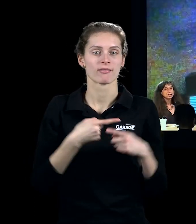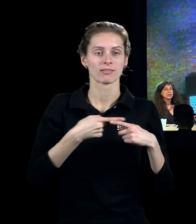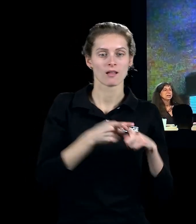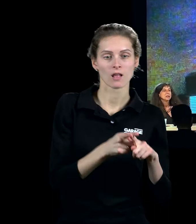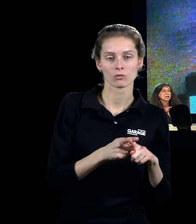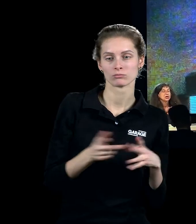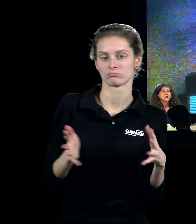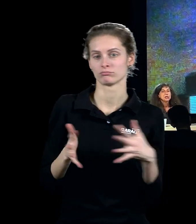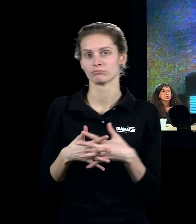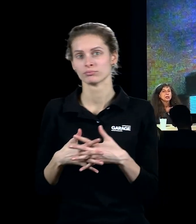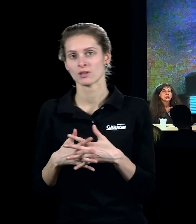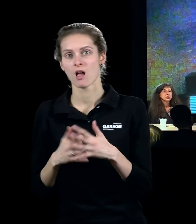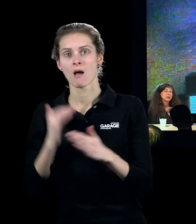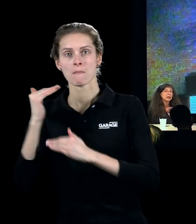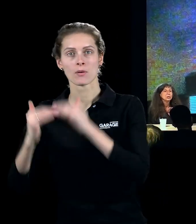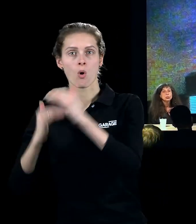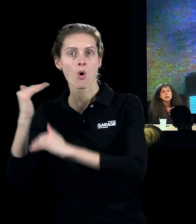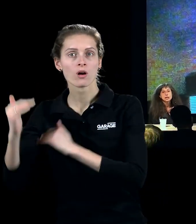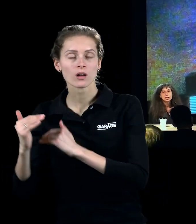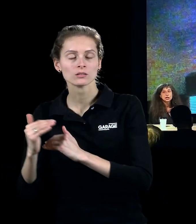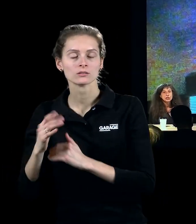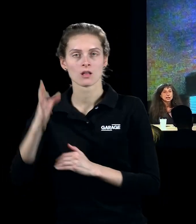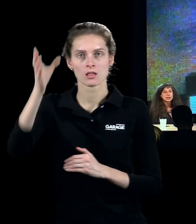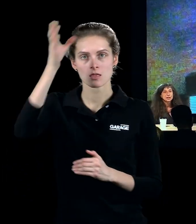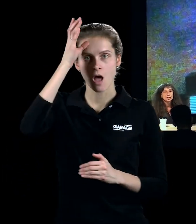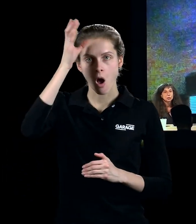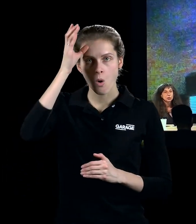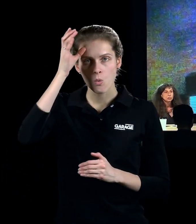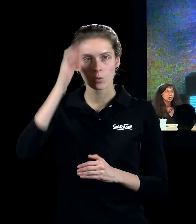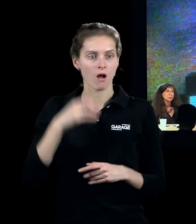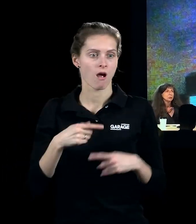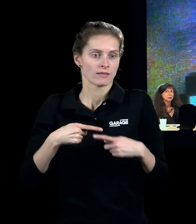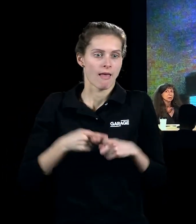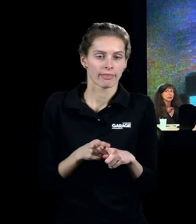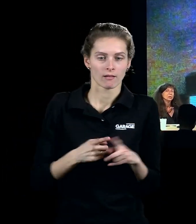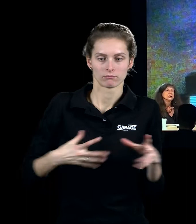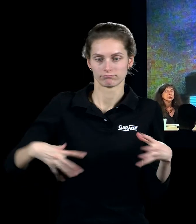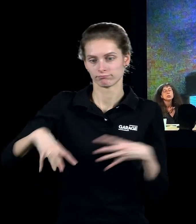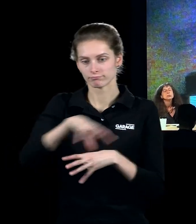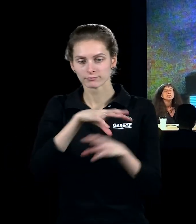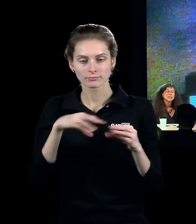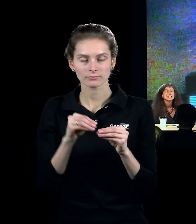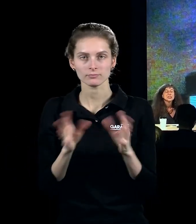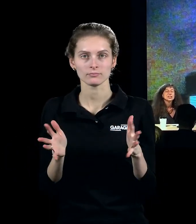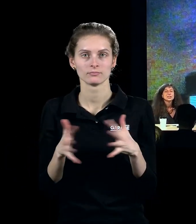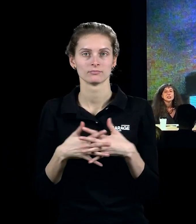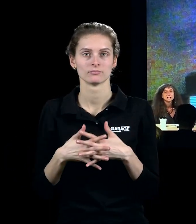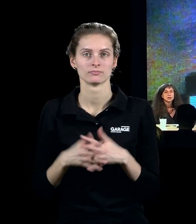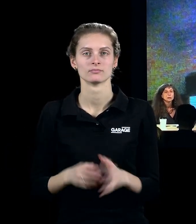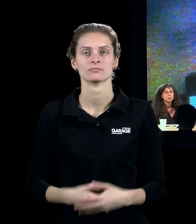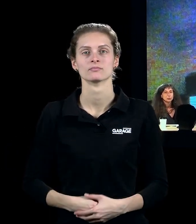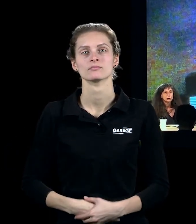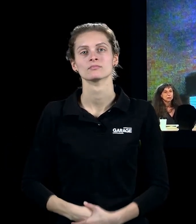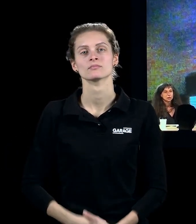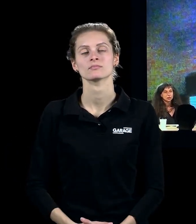-таки, и это некое очищение науки, очищение техники от того, как бы такая декабилизация техники,